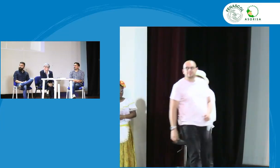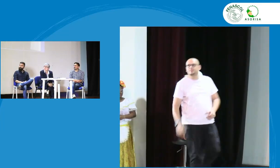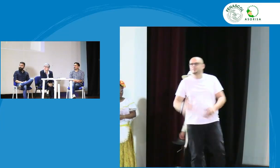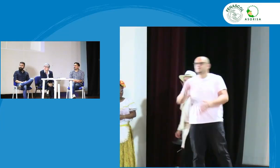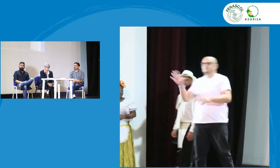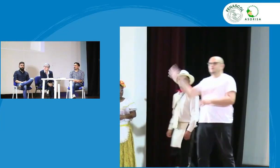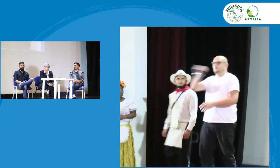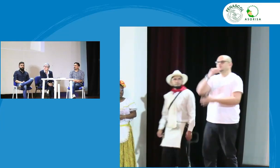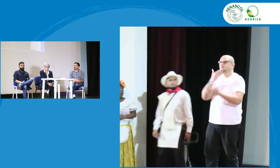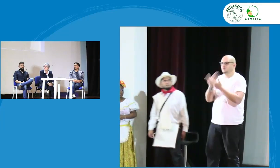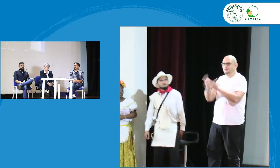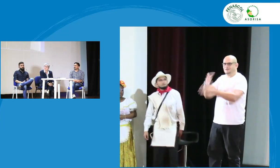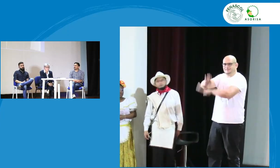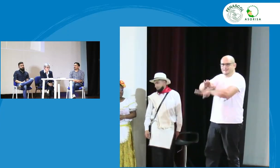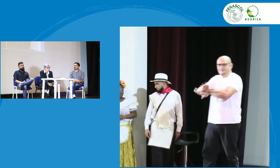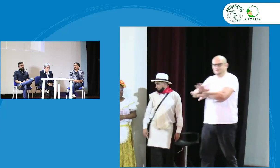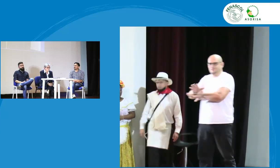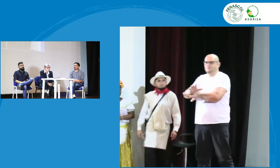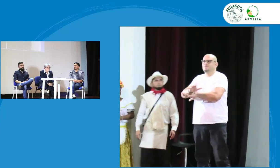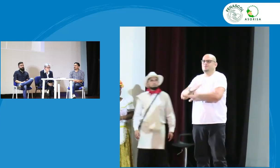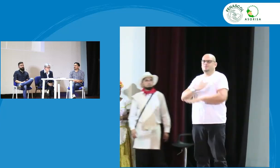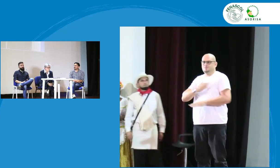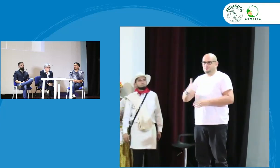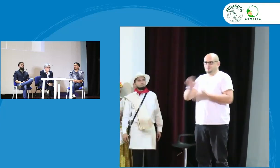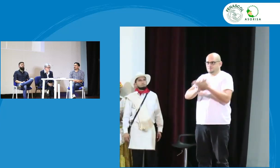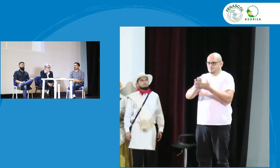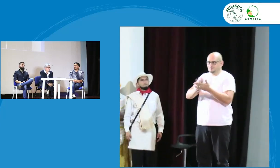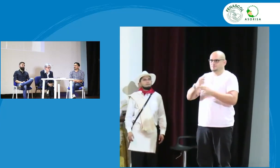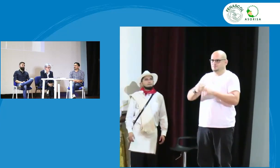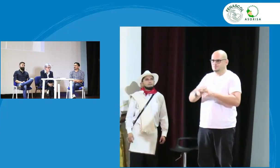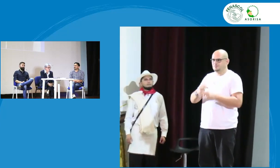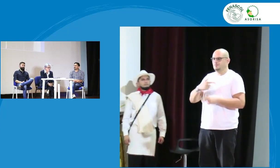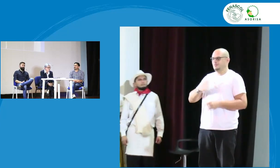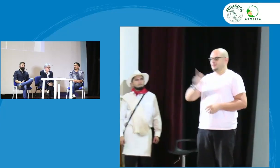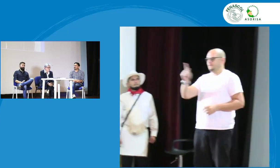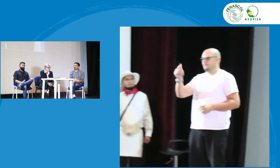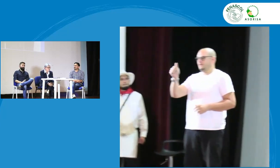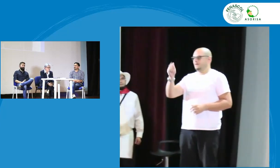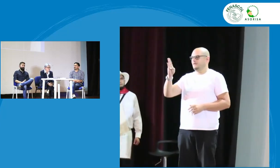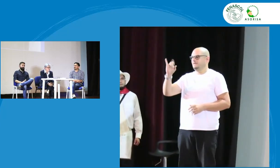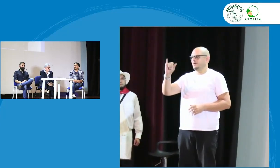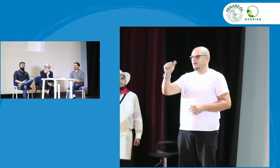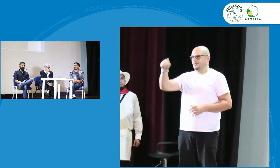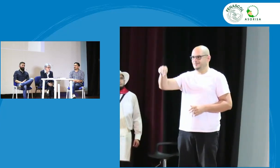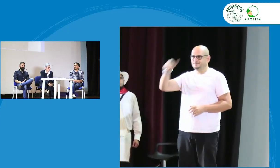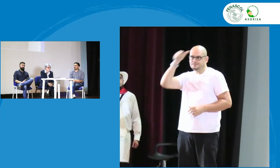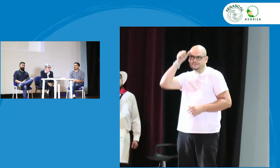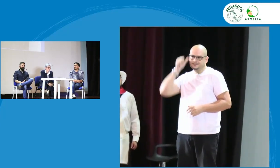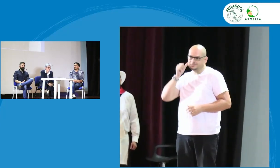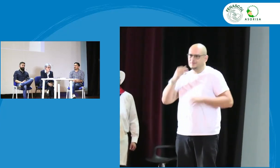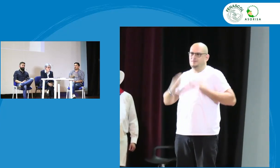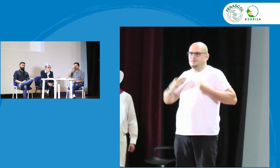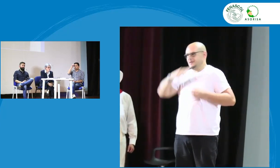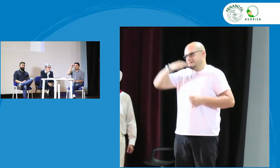Buenas tardes para todos, mucho gusto, mi nombre es Fabián, esta es mi seña y soy de Medellín.